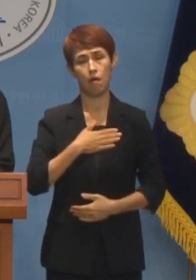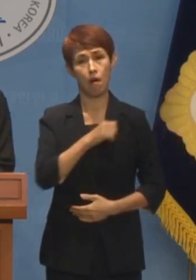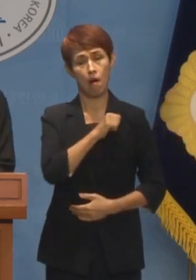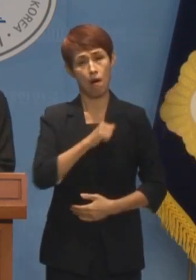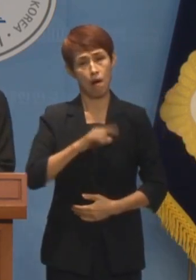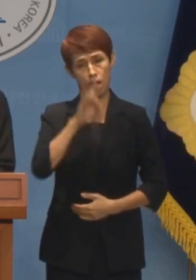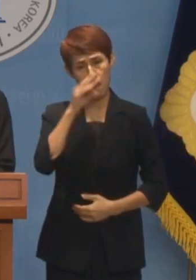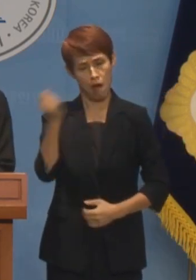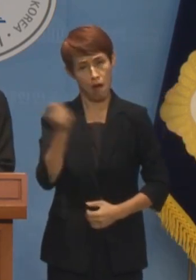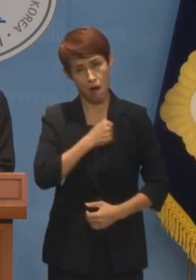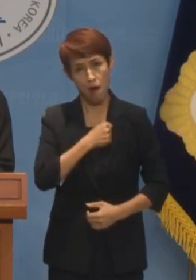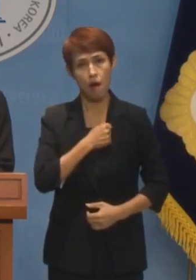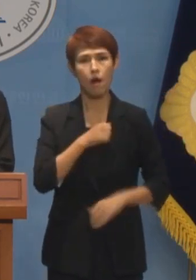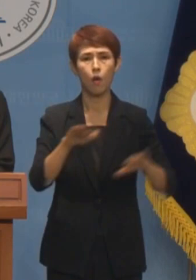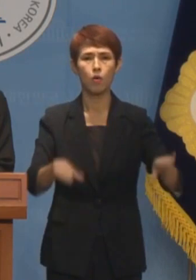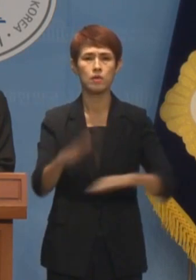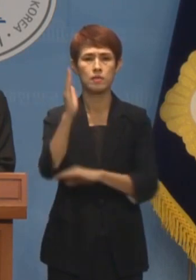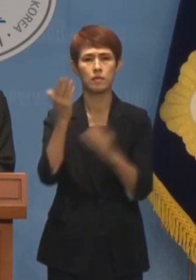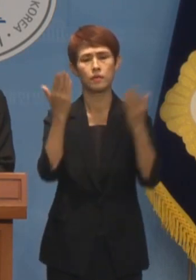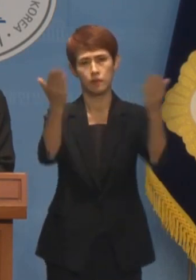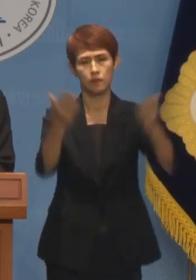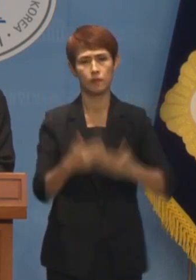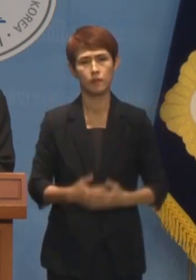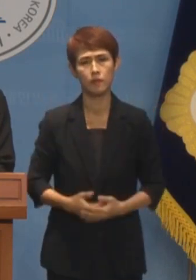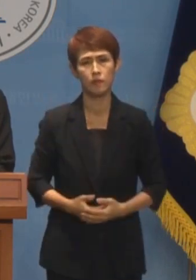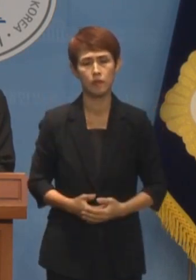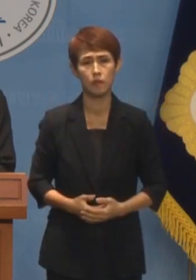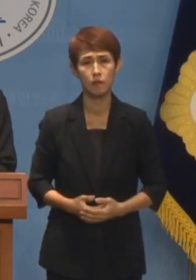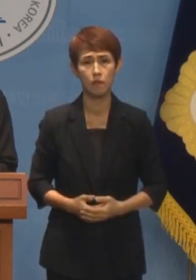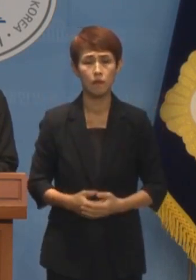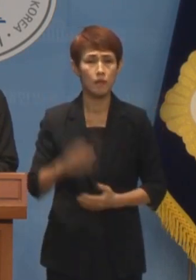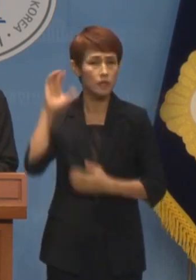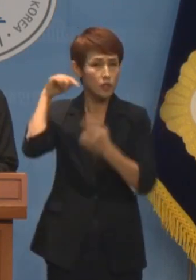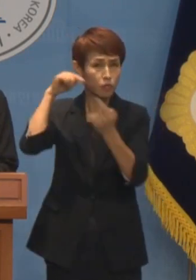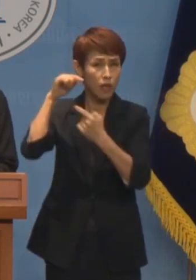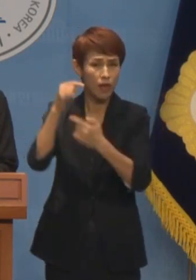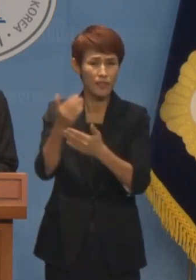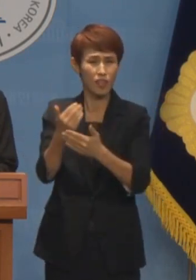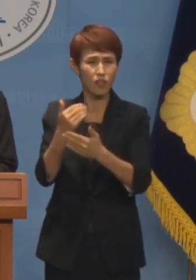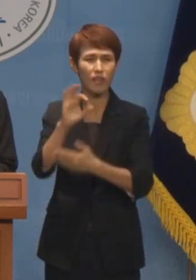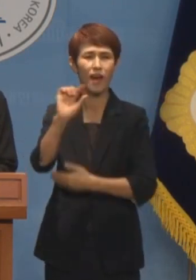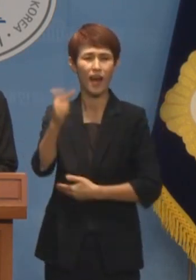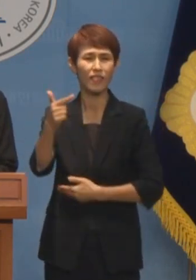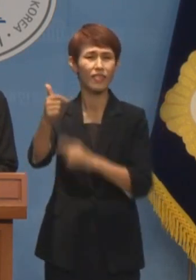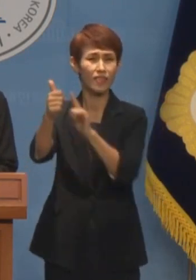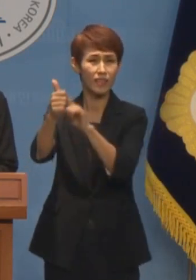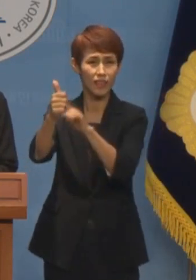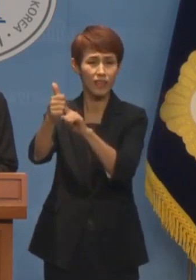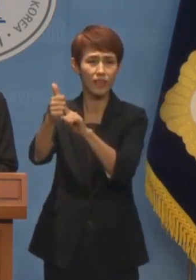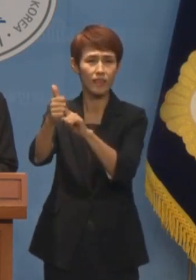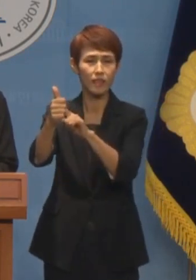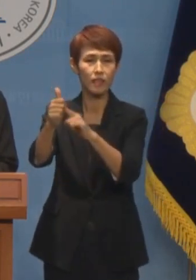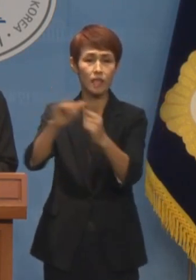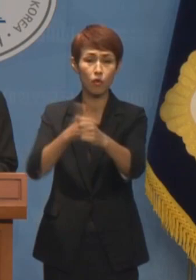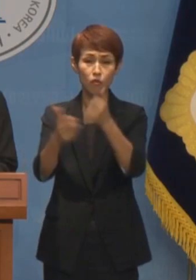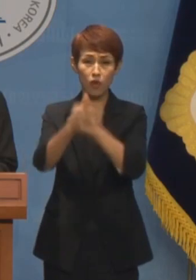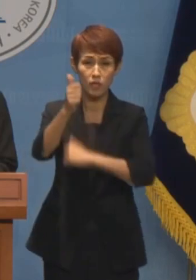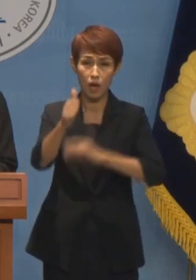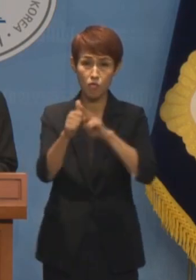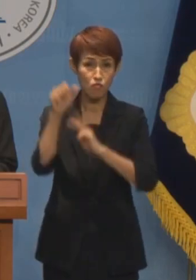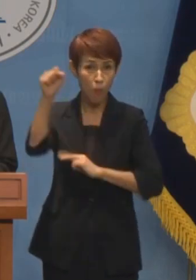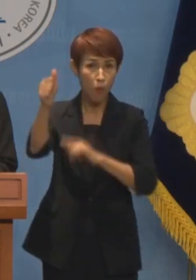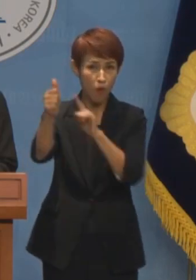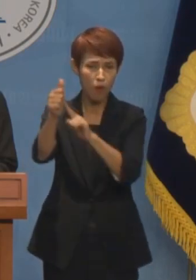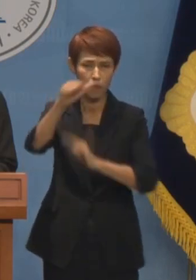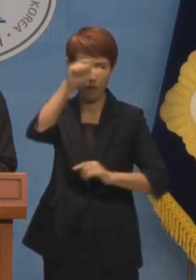개탄을 금할 수 없어 이 자리에 섰습니다. 인사청문회 전에도 이미 안창호 위원장 후보자는 평생에